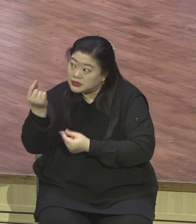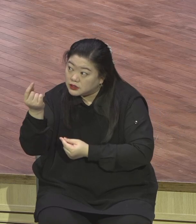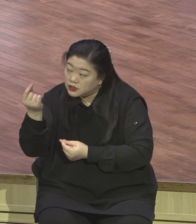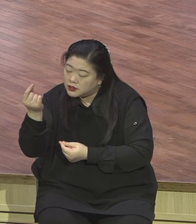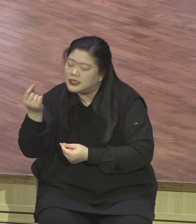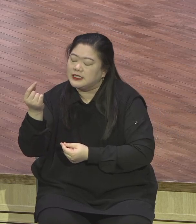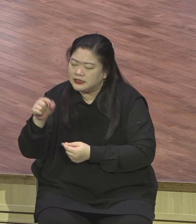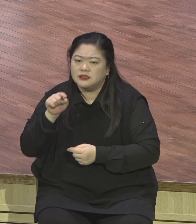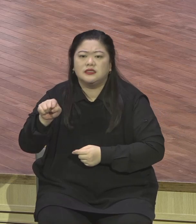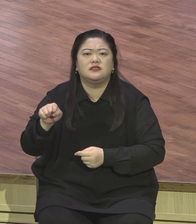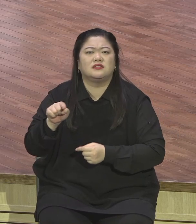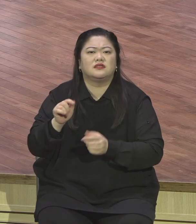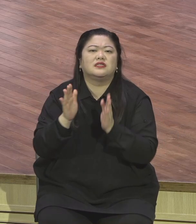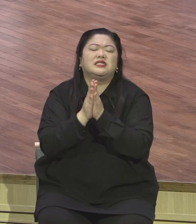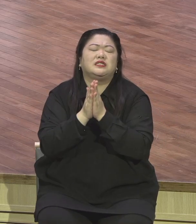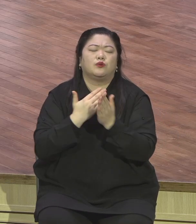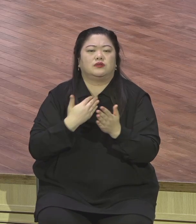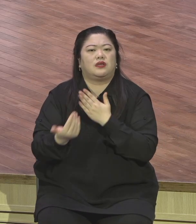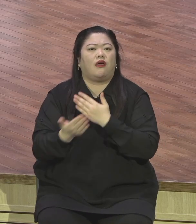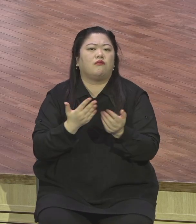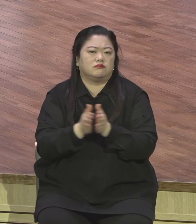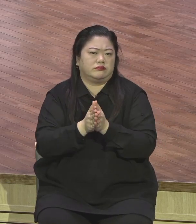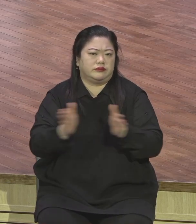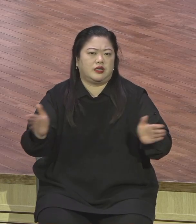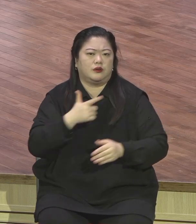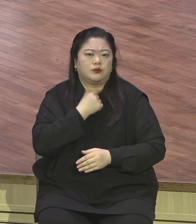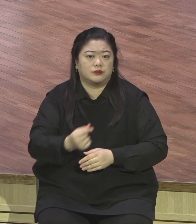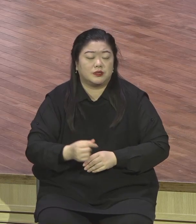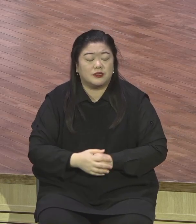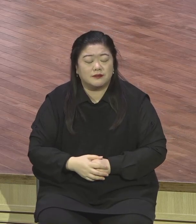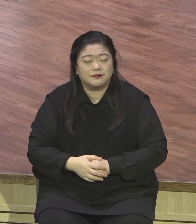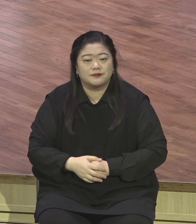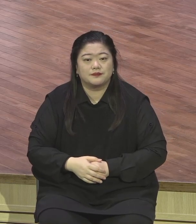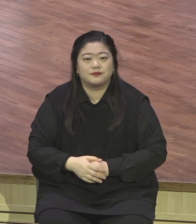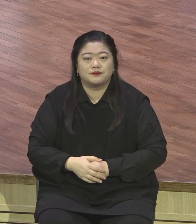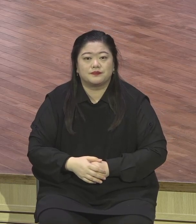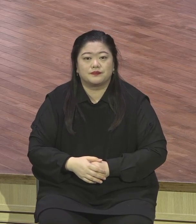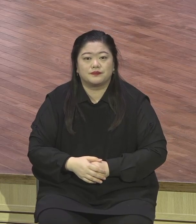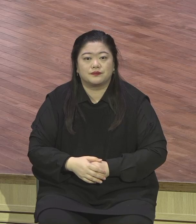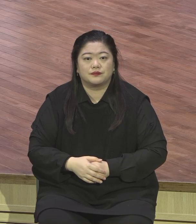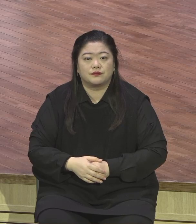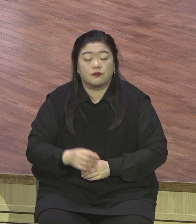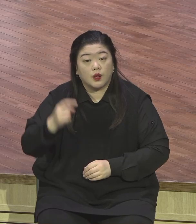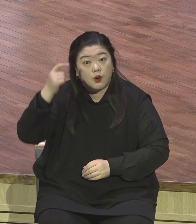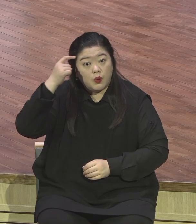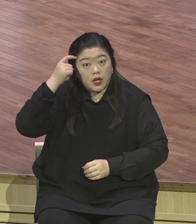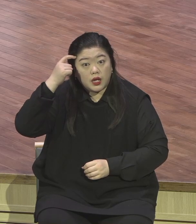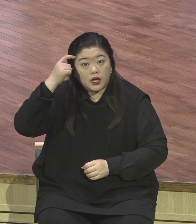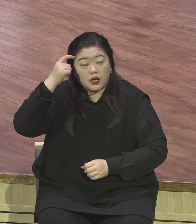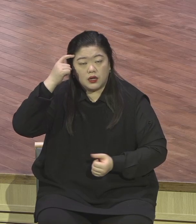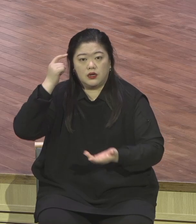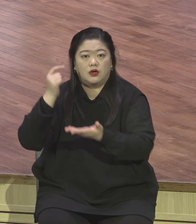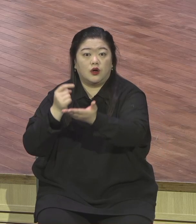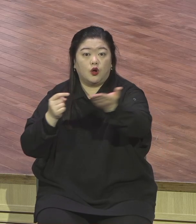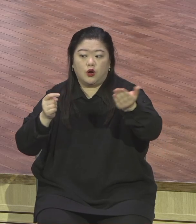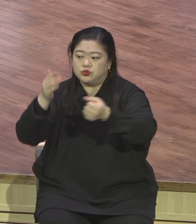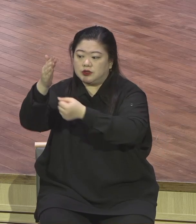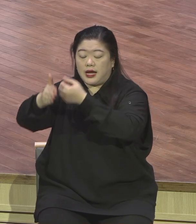왜냐 우리는 주님이 나와 함께 하시는 삶을 살기 때문에 주님과